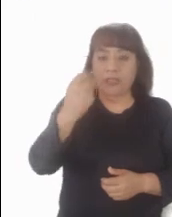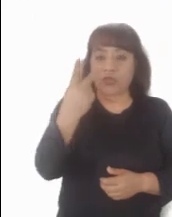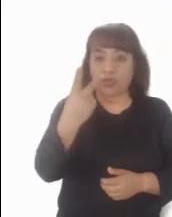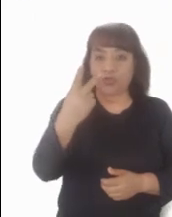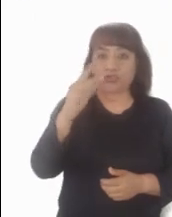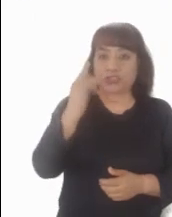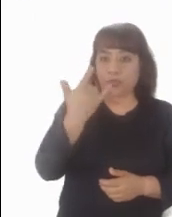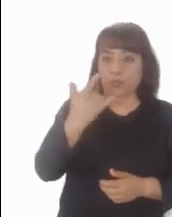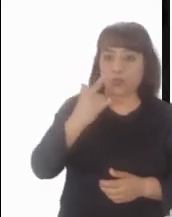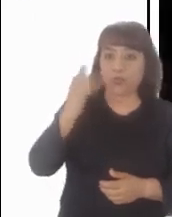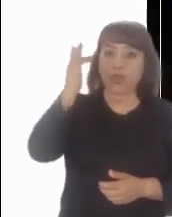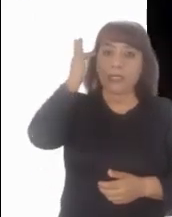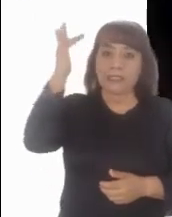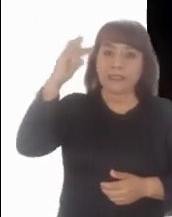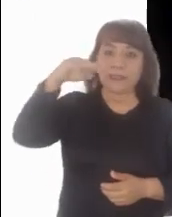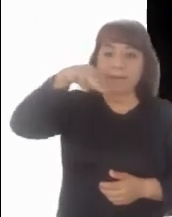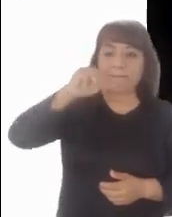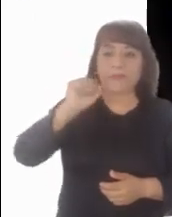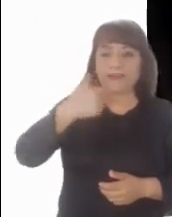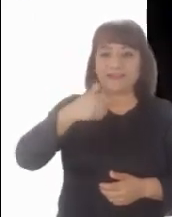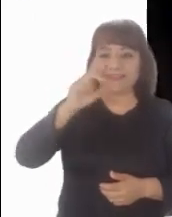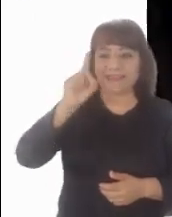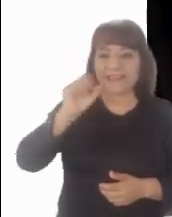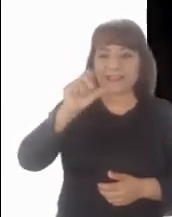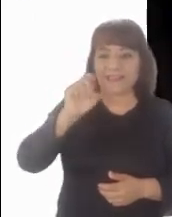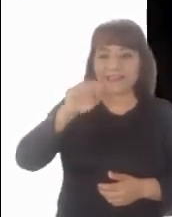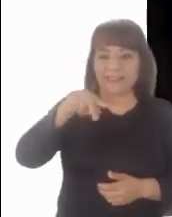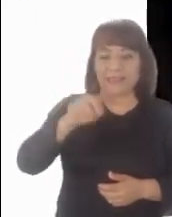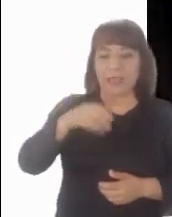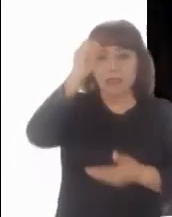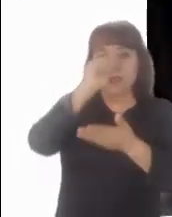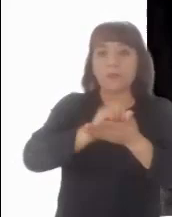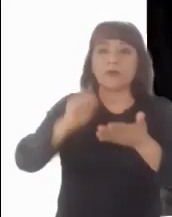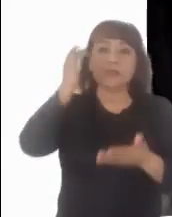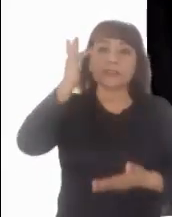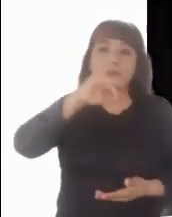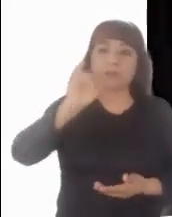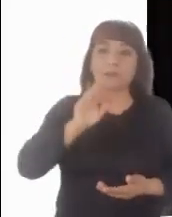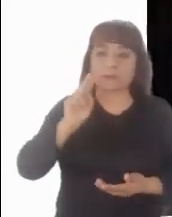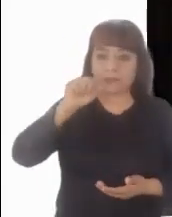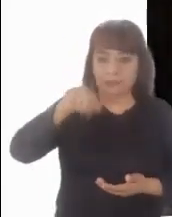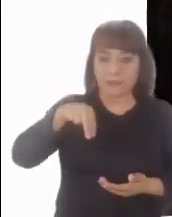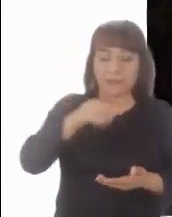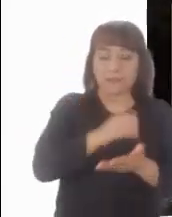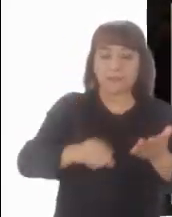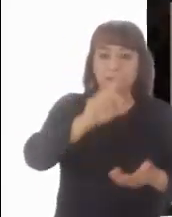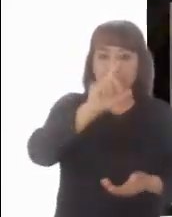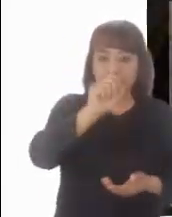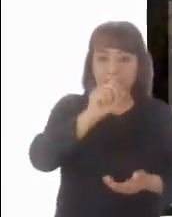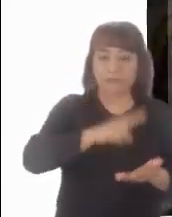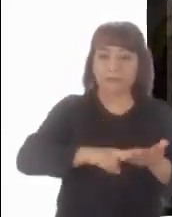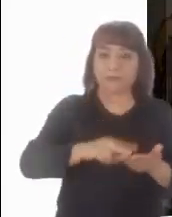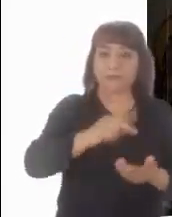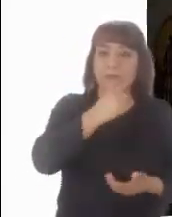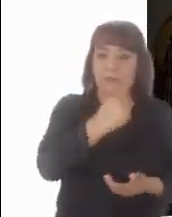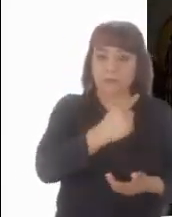22 de Julio, Santa María Magdalena, Evangelio según San Juan, capítulo 20,